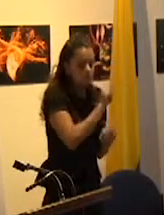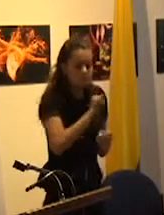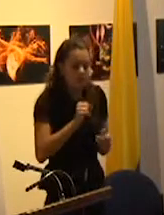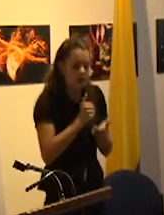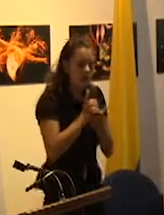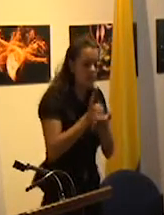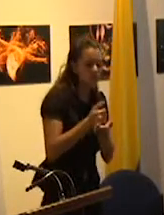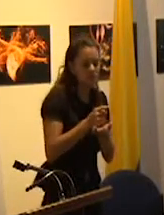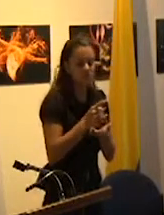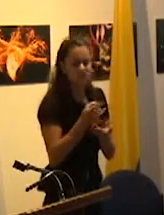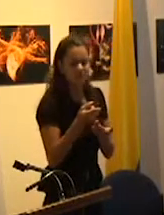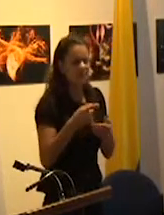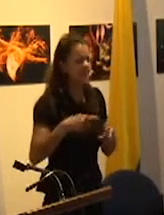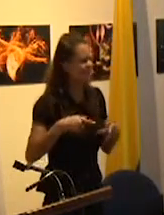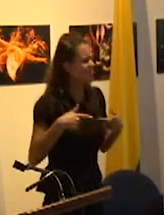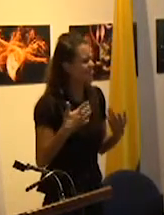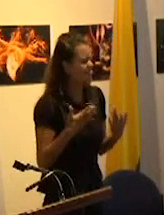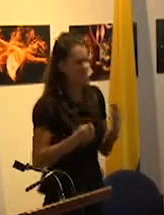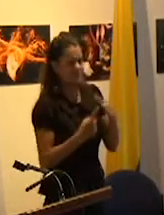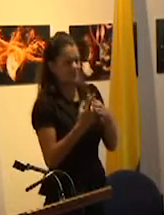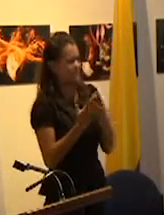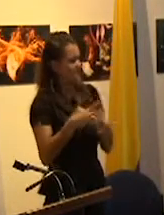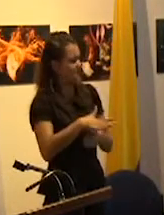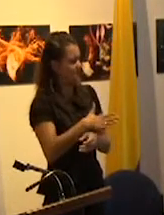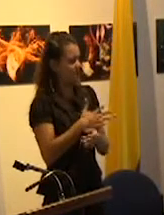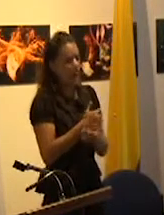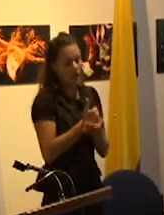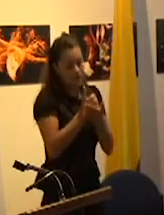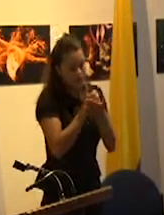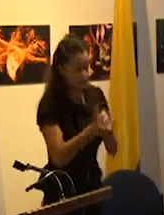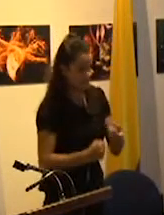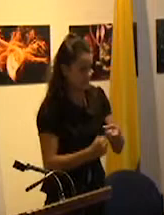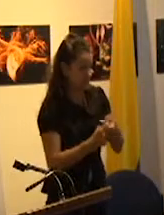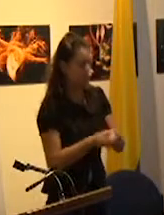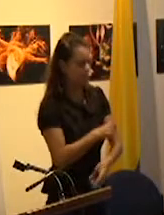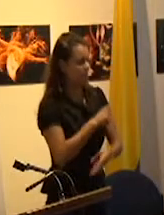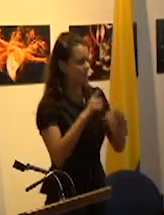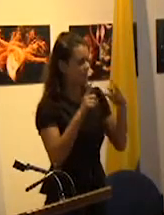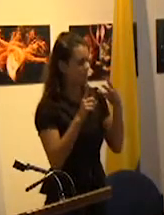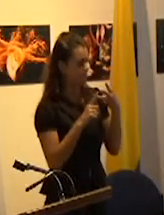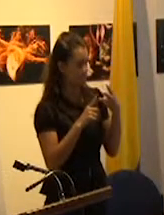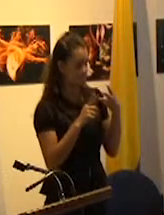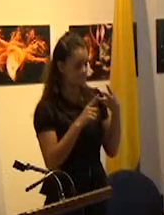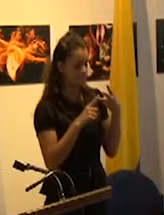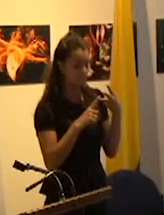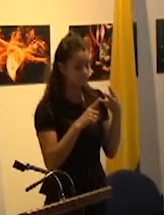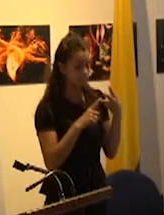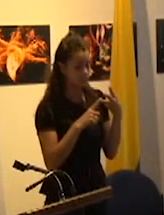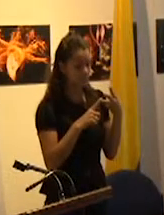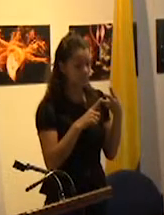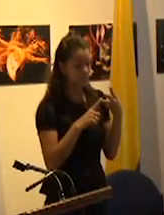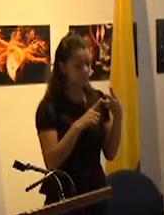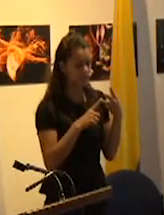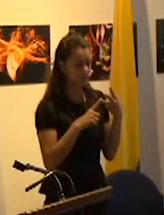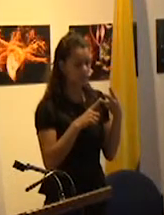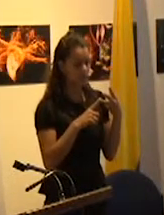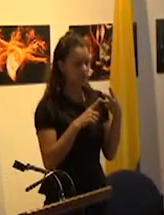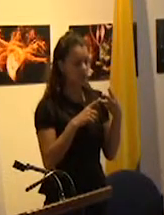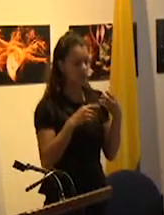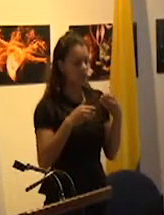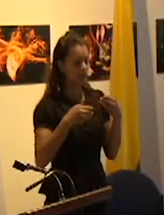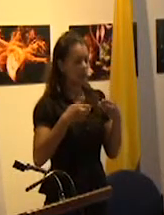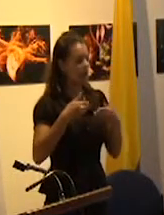individuos de los riesgos de la existencia y la instauración de procedimientos de